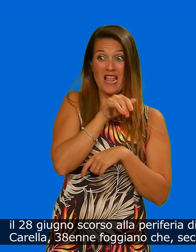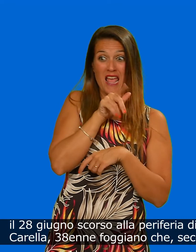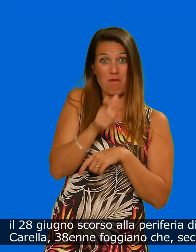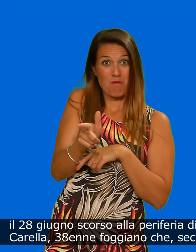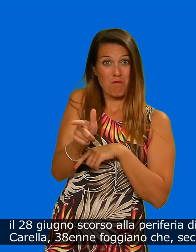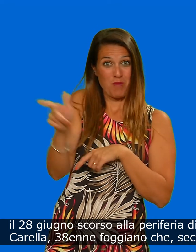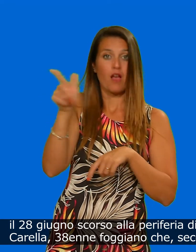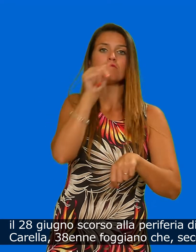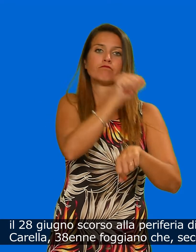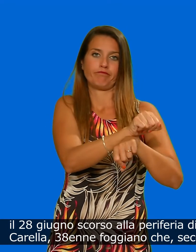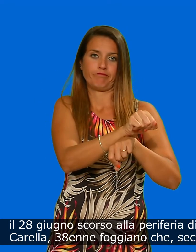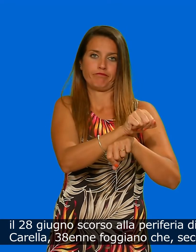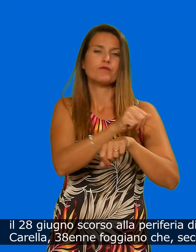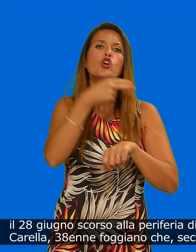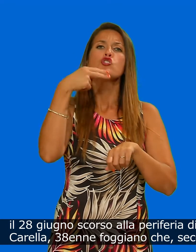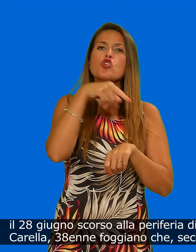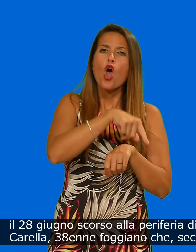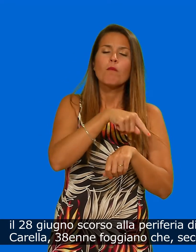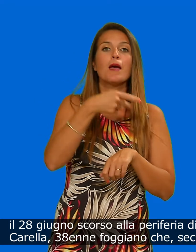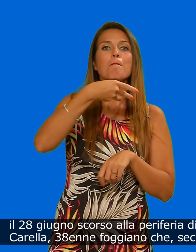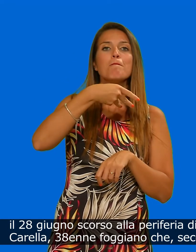Si tratta di Marco Carella,